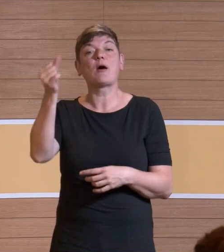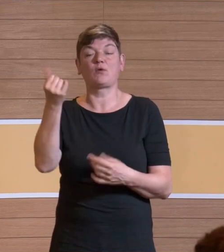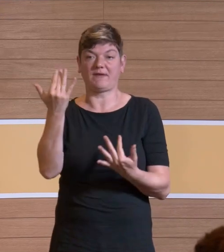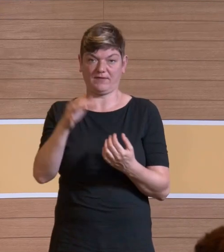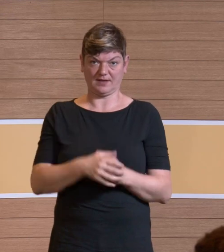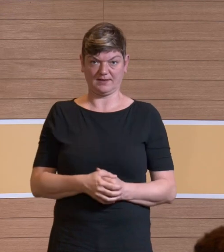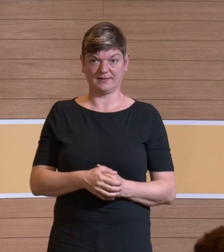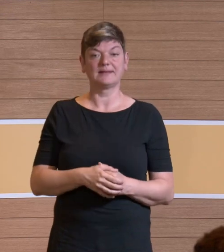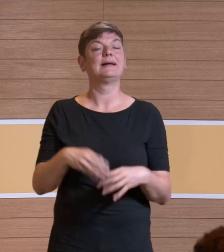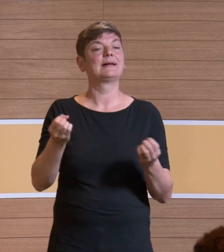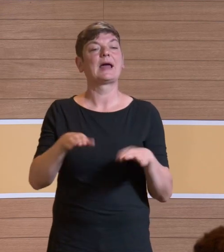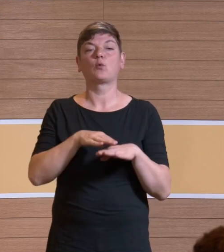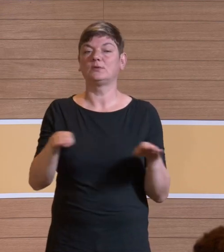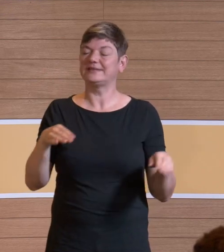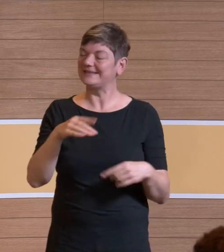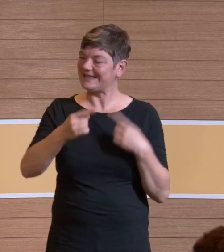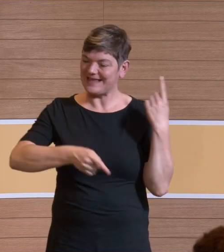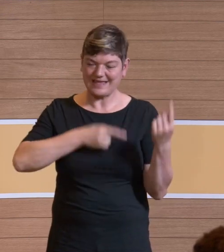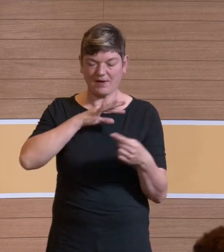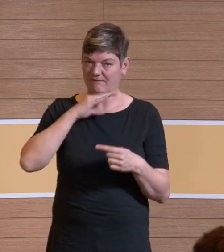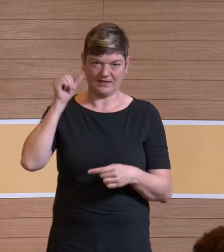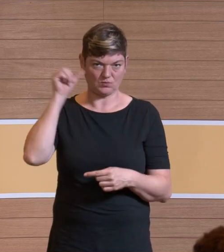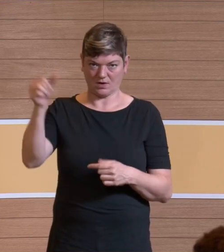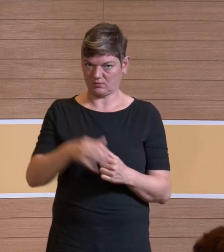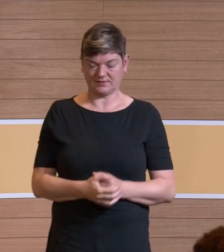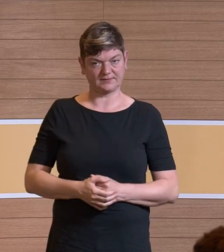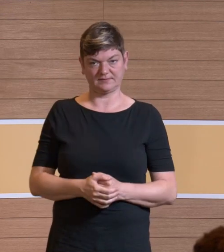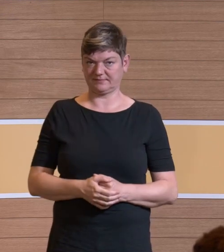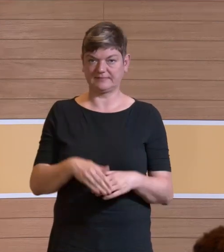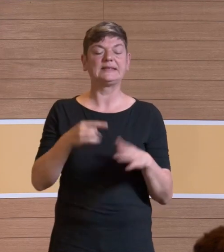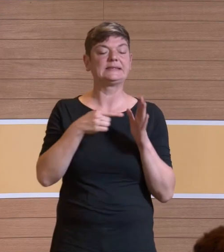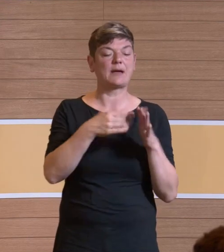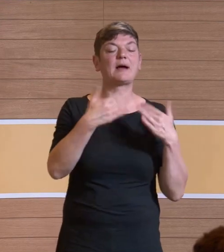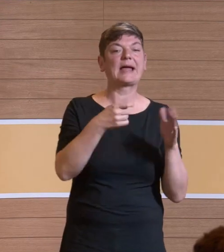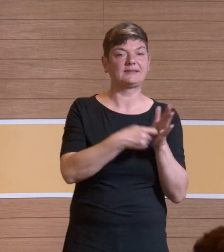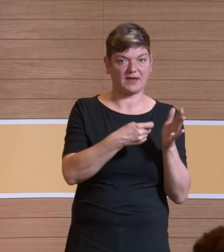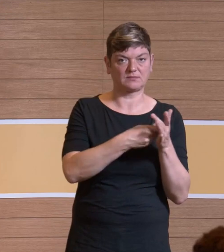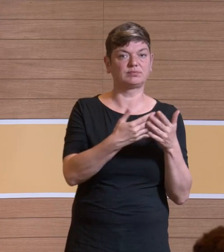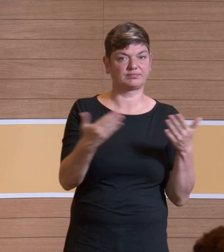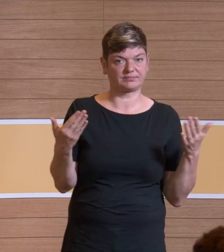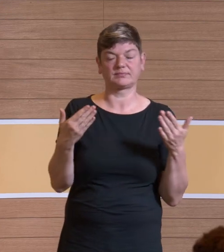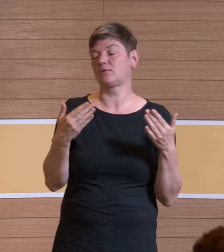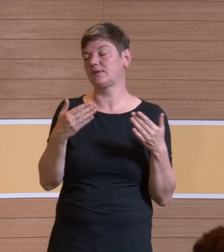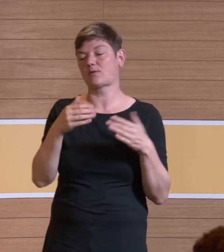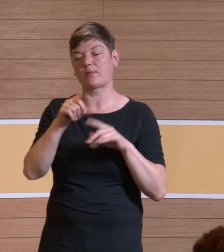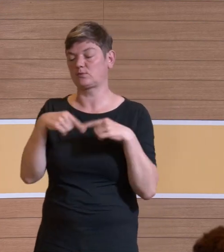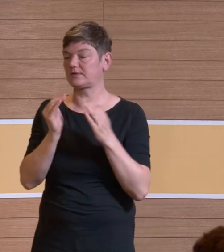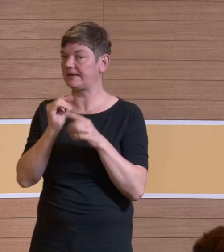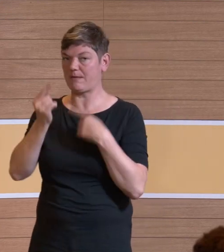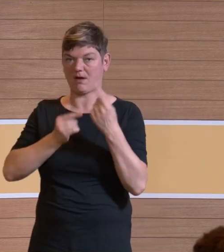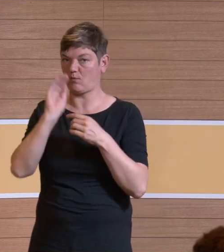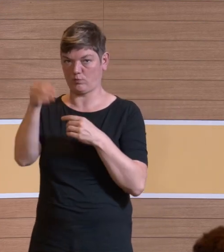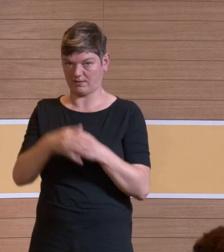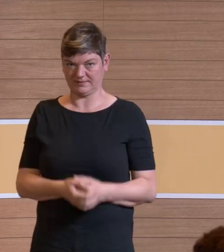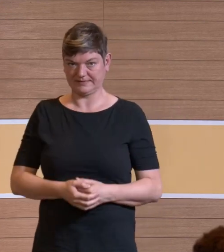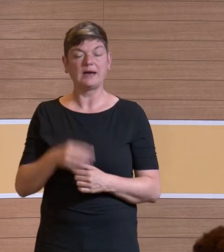den Operationsräumen ist es grundsätzlich viel zu laut. werde gleich noch aufzeigen, Grenzwerte und so weiter, werden Sie noch sehen. Wir haben uns dann natürlich auch überlegt,